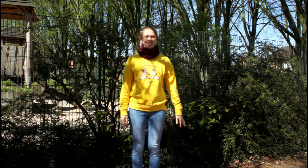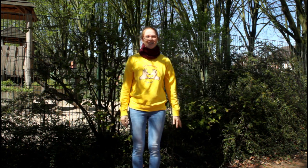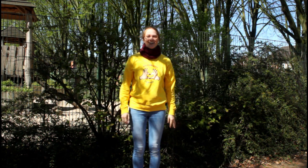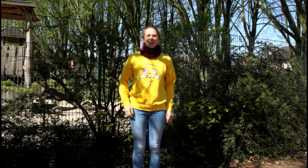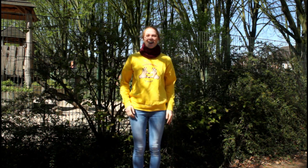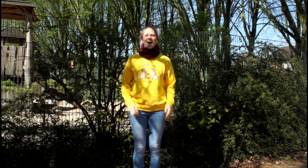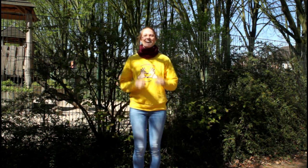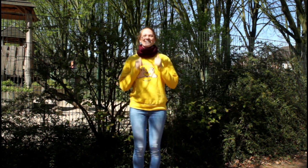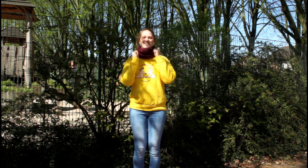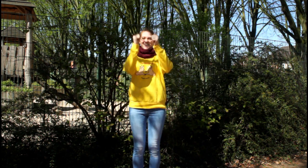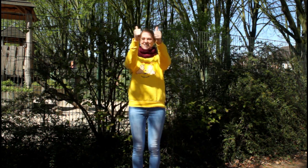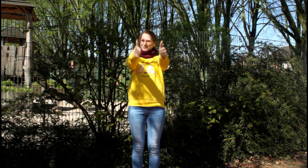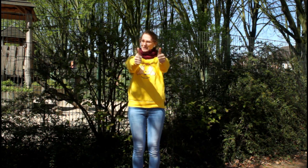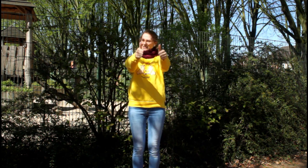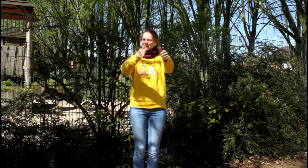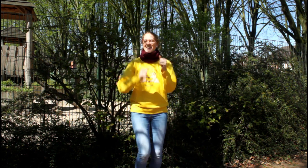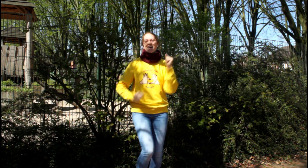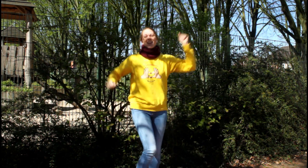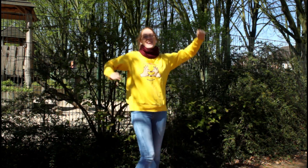einfach spitze,